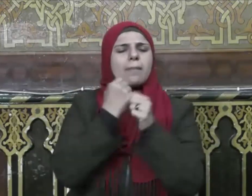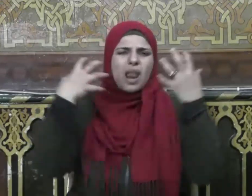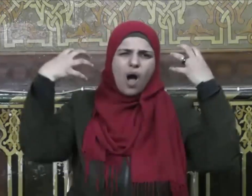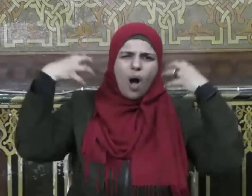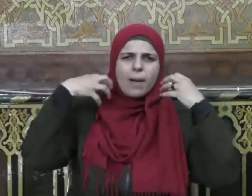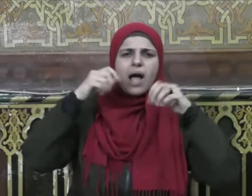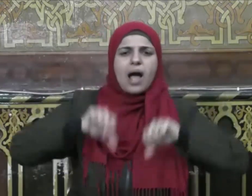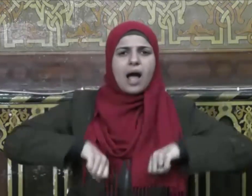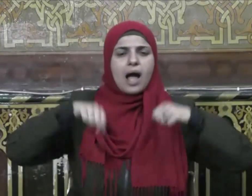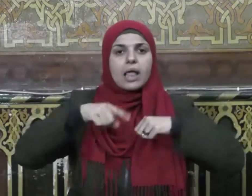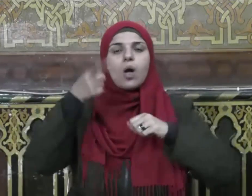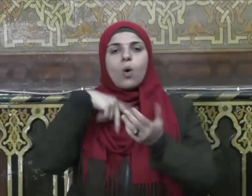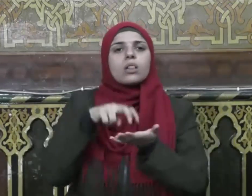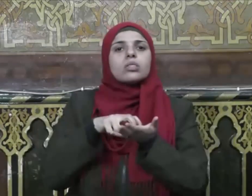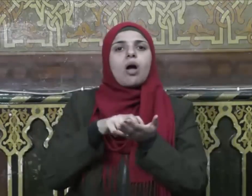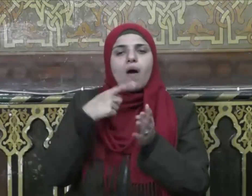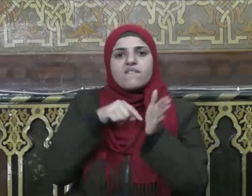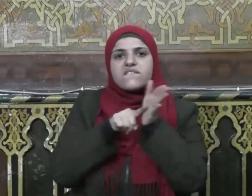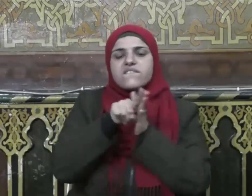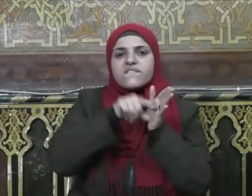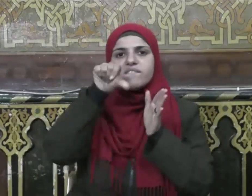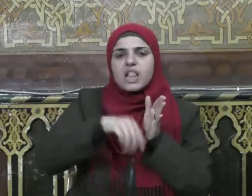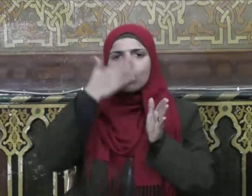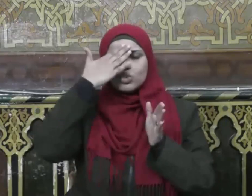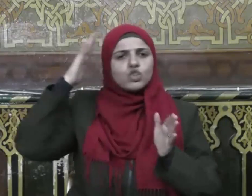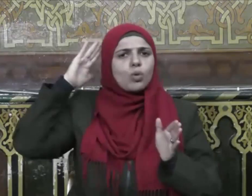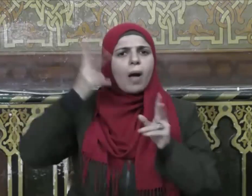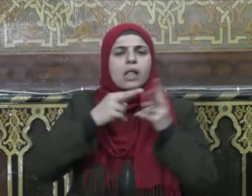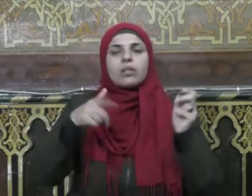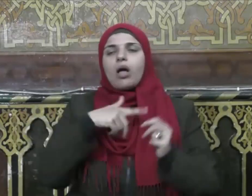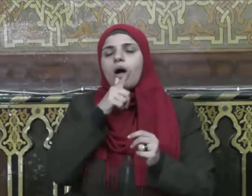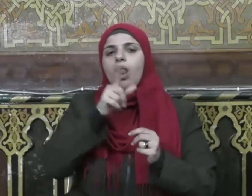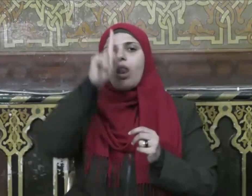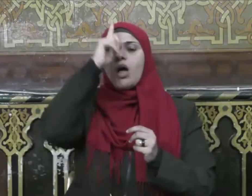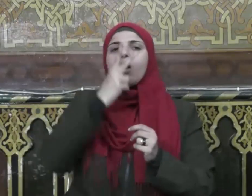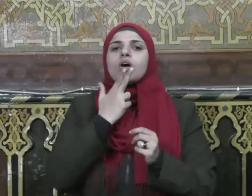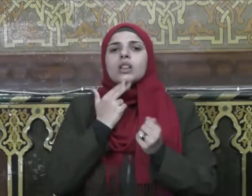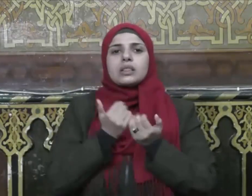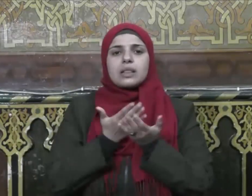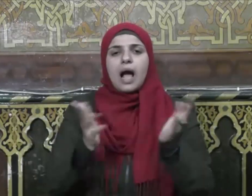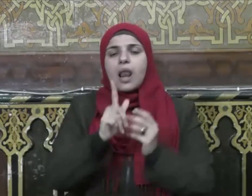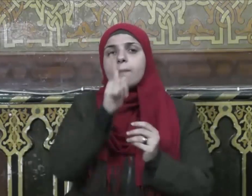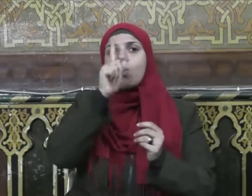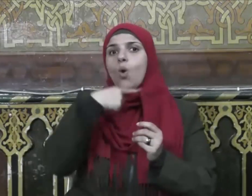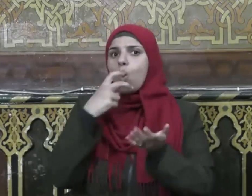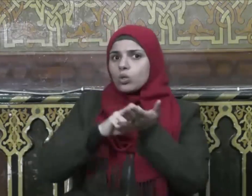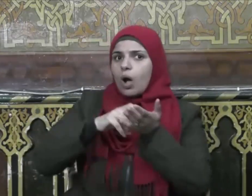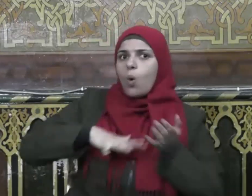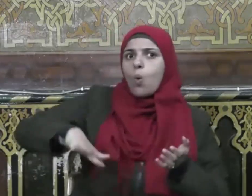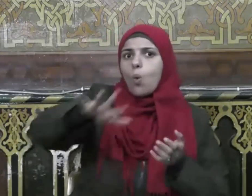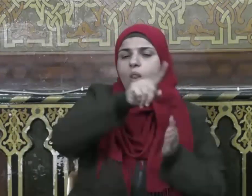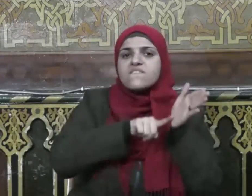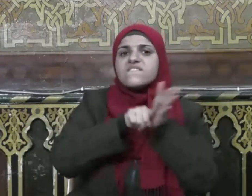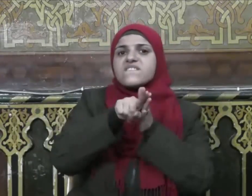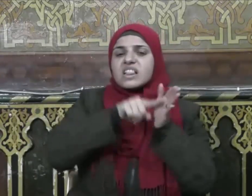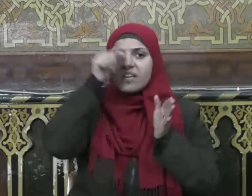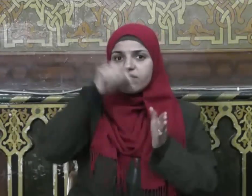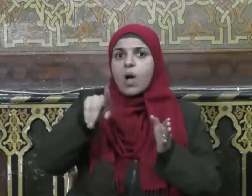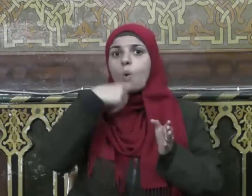وتتق الفتن والشبهات قال تعالى واتقوا فتنة لا تصيبن الذين